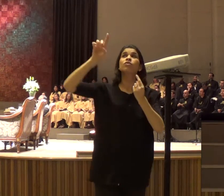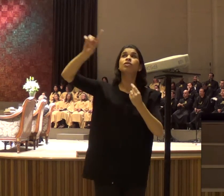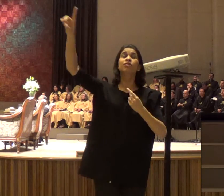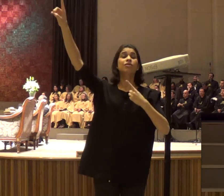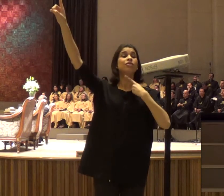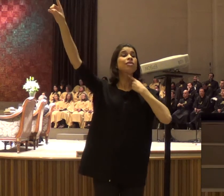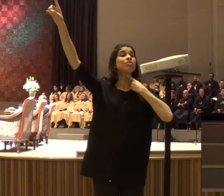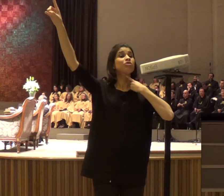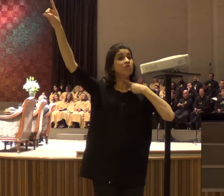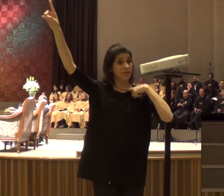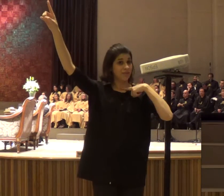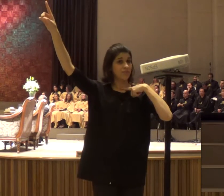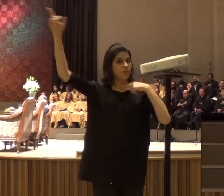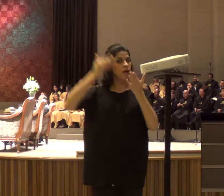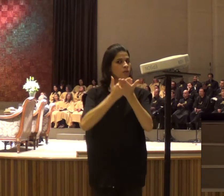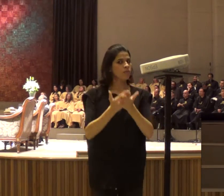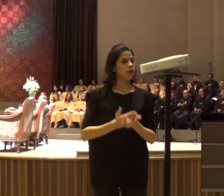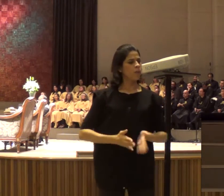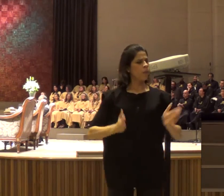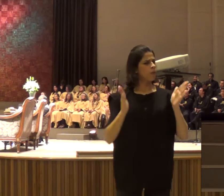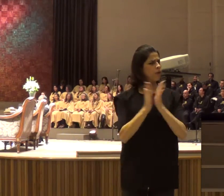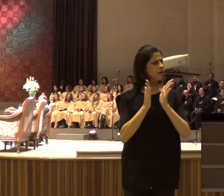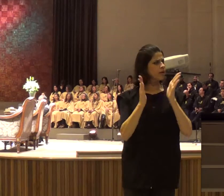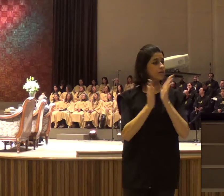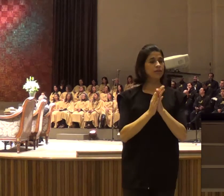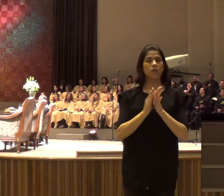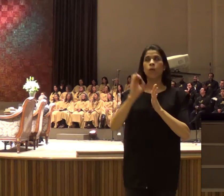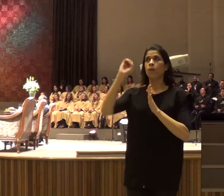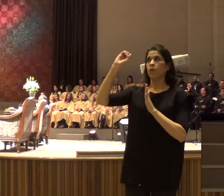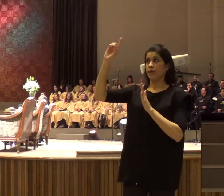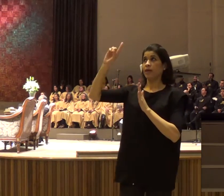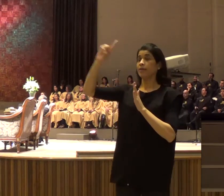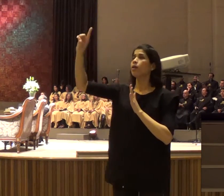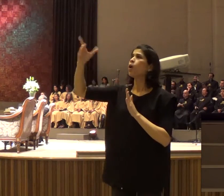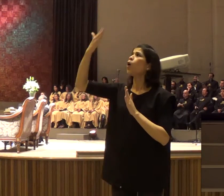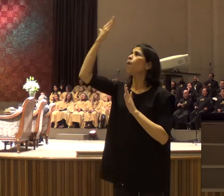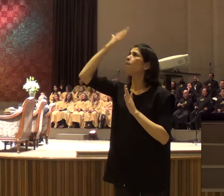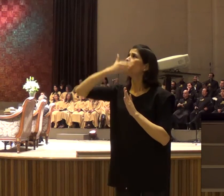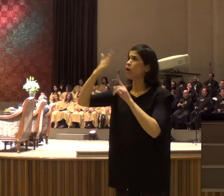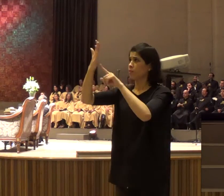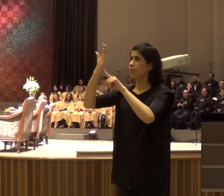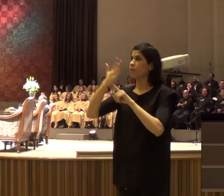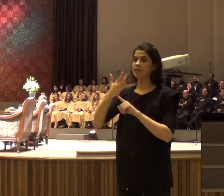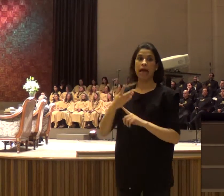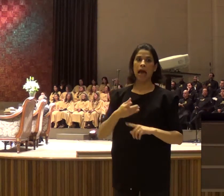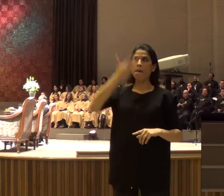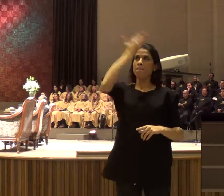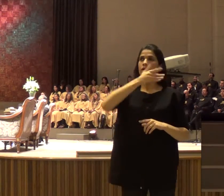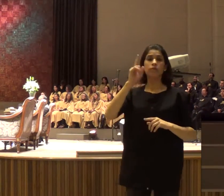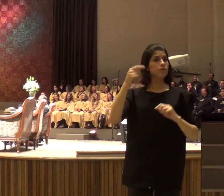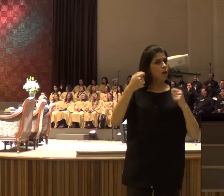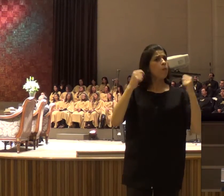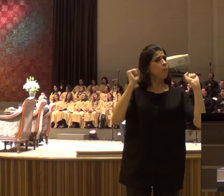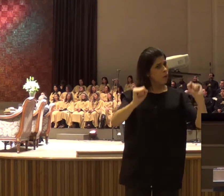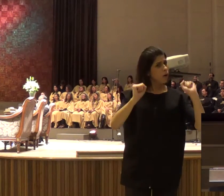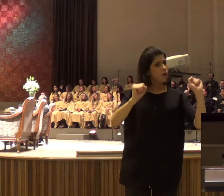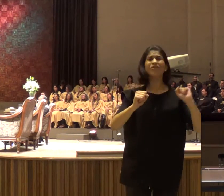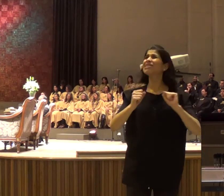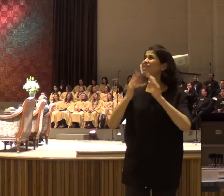a gente começa a orar, e pedir sinais para Deus, não tem nada de errado, em a gente pedir, sinais para Deus, você